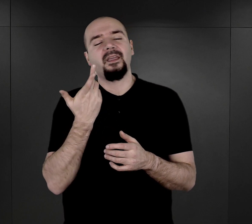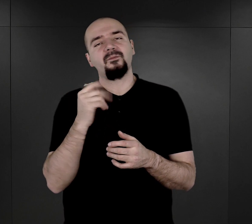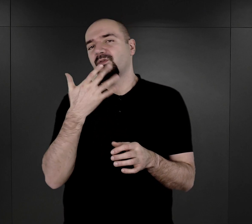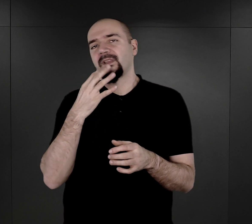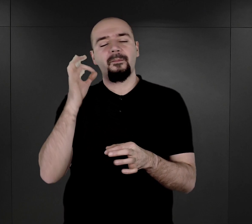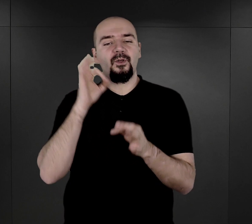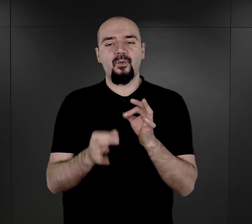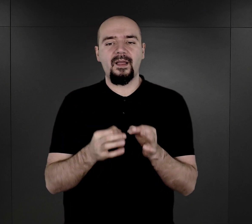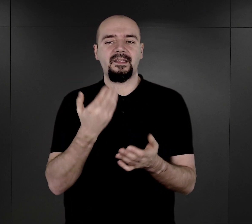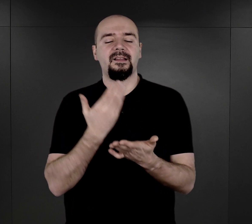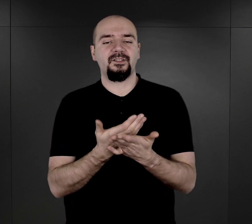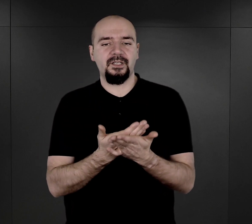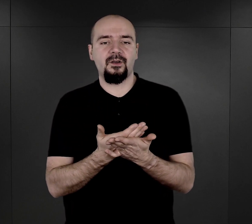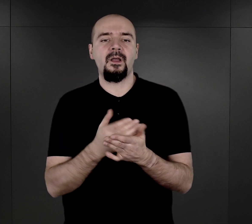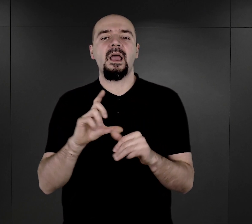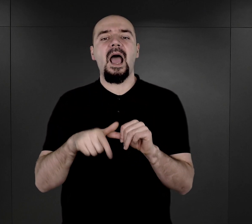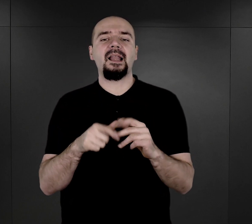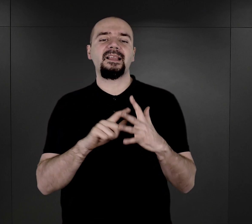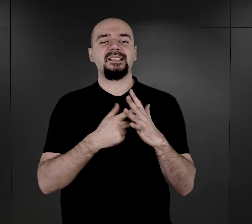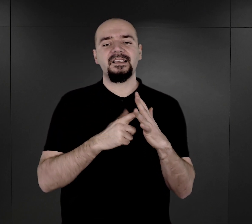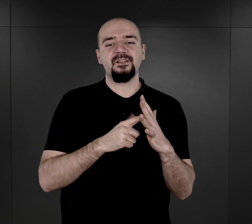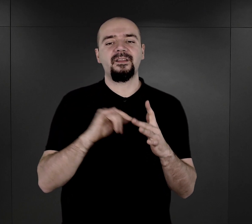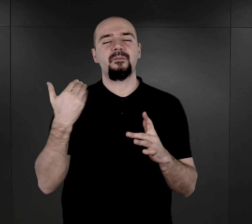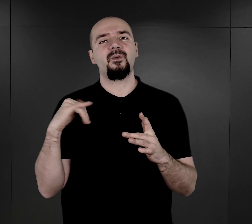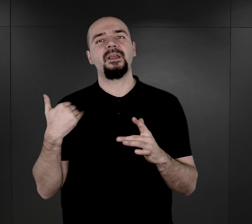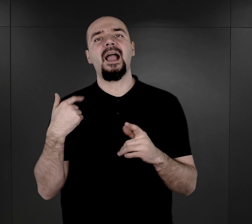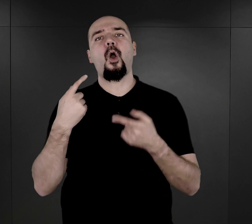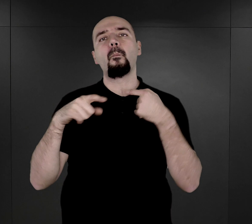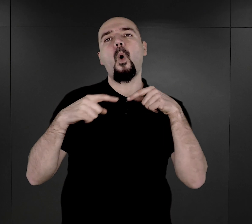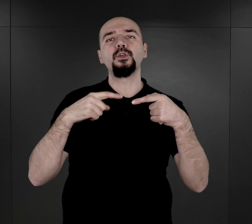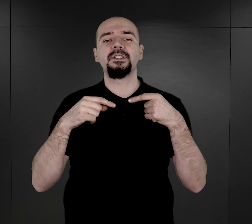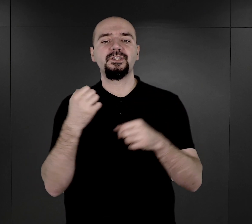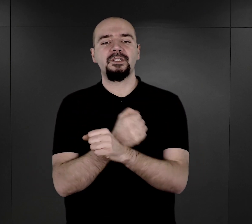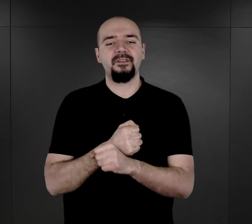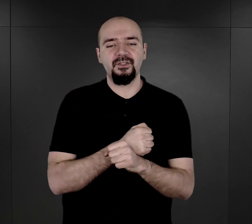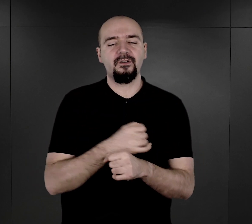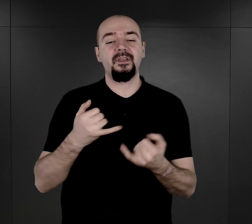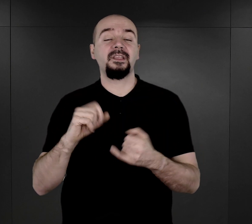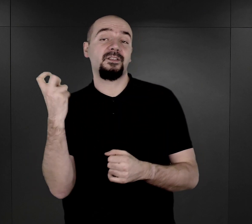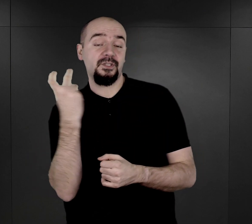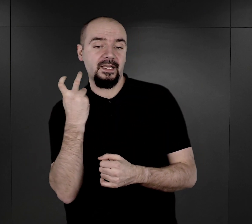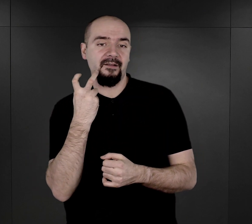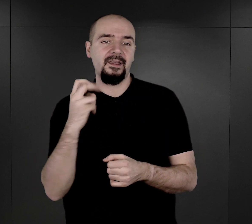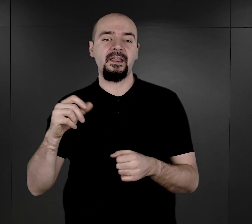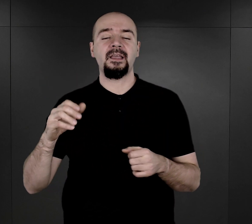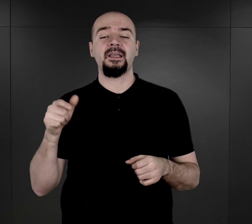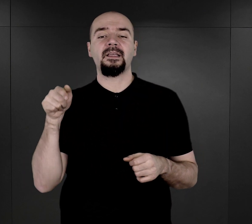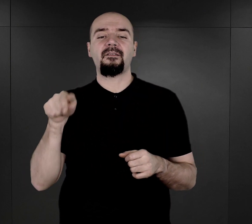okoliczności, ale zarejestrowane były jako polityczne. I co ciekawe, nawet w tym okresie, kiedy